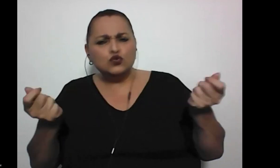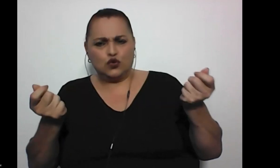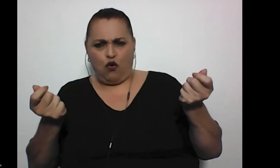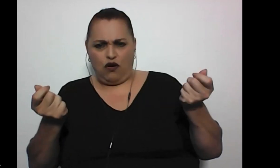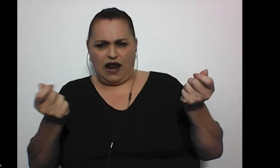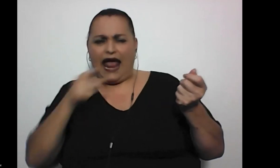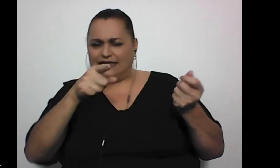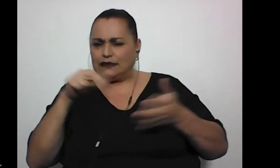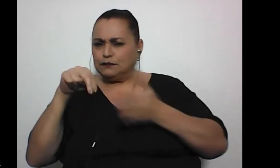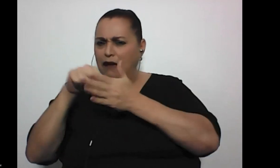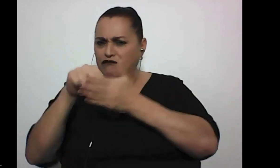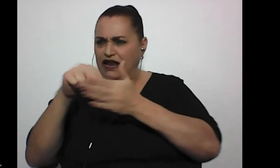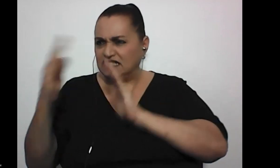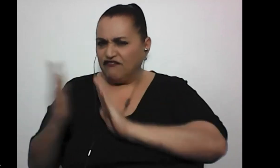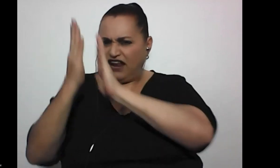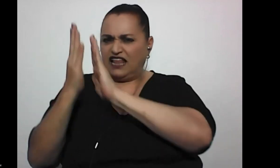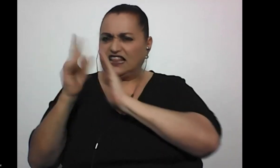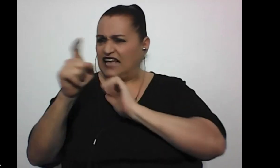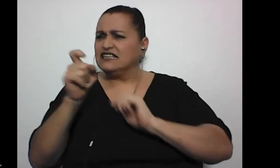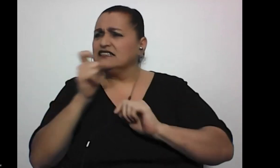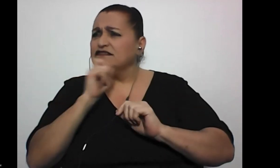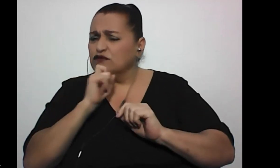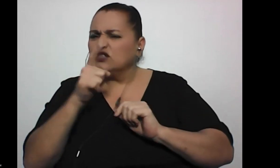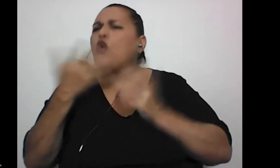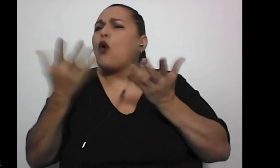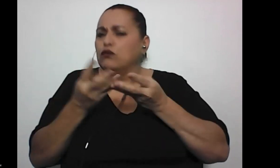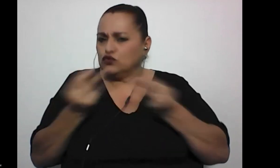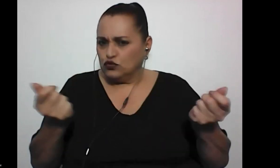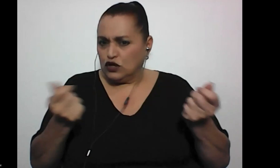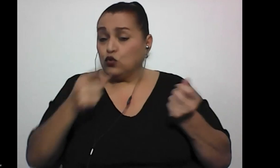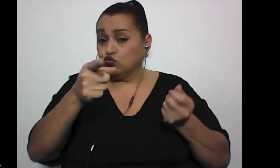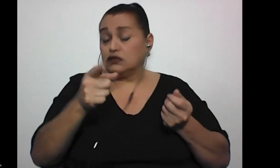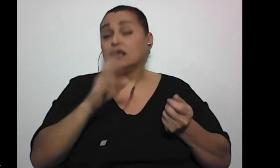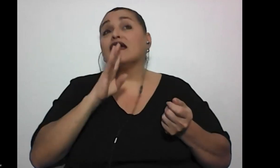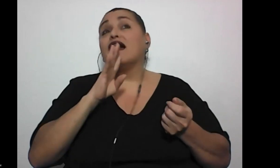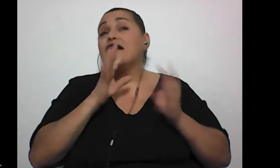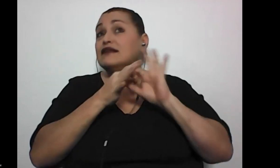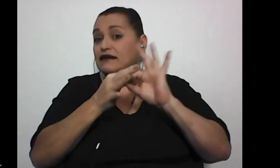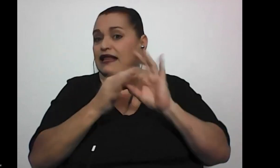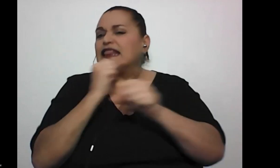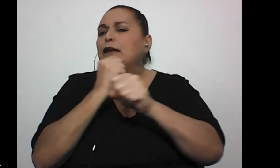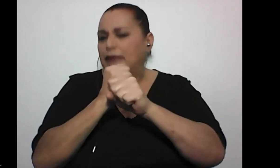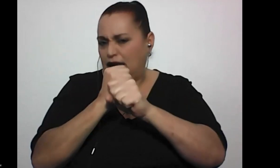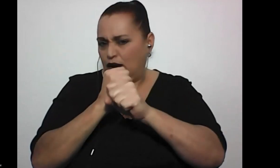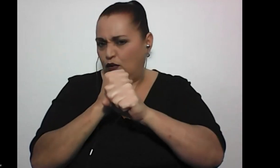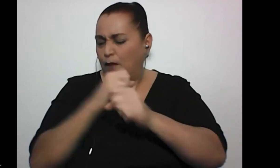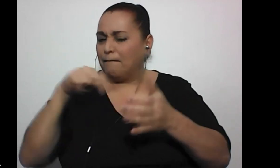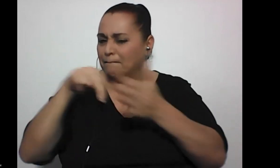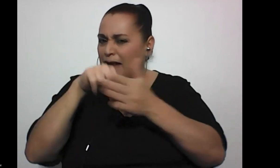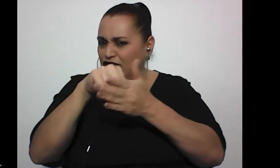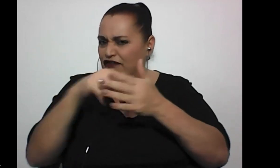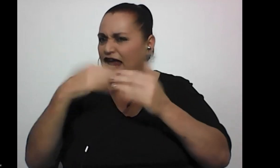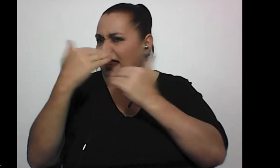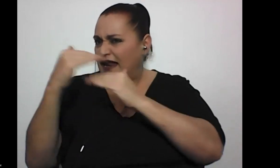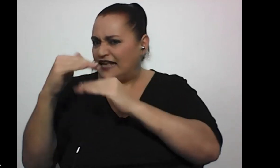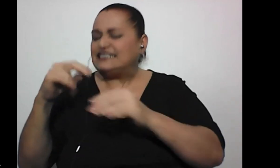esas barreras que enfrentas o esas dificultades? Digamos, vos hablabas del empleo, de esas barreras en el empleo